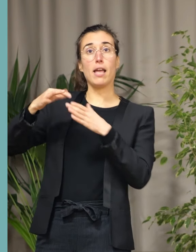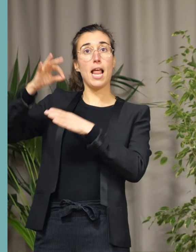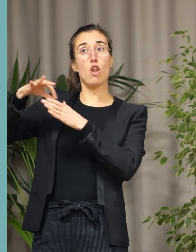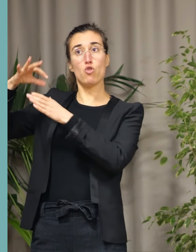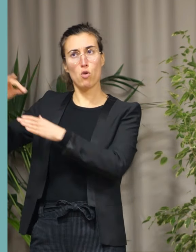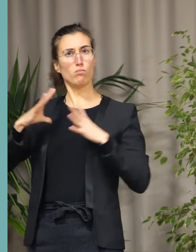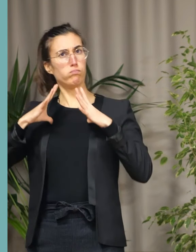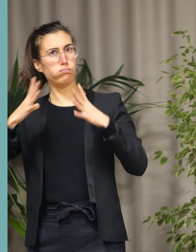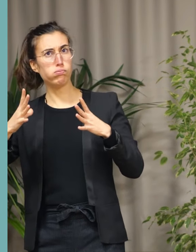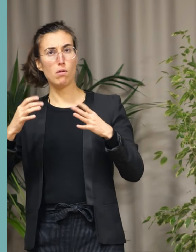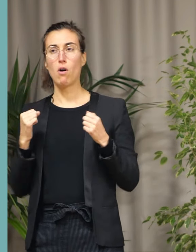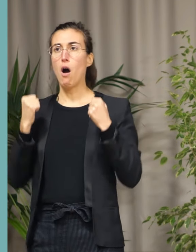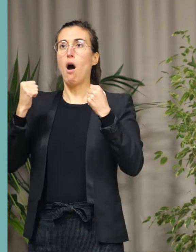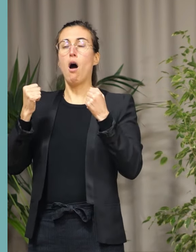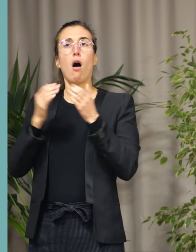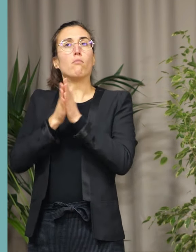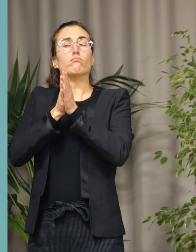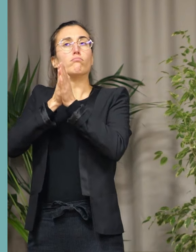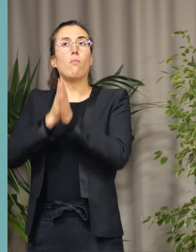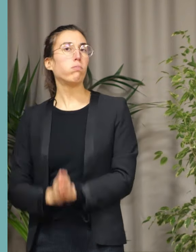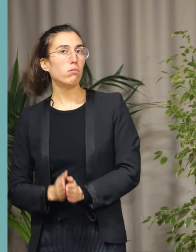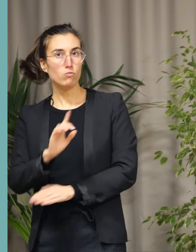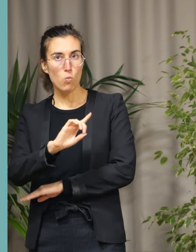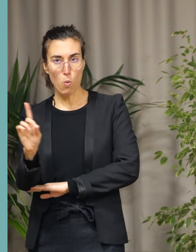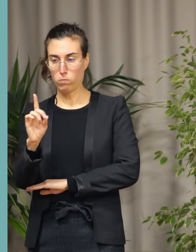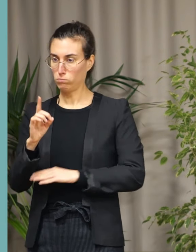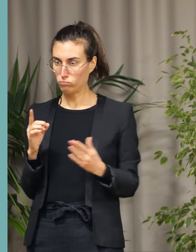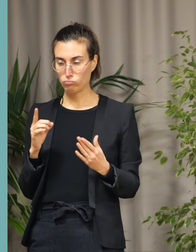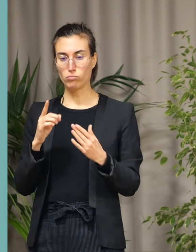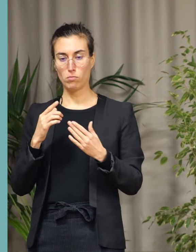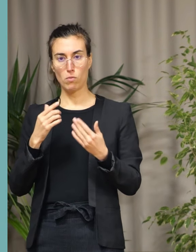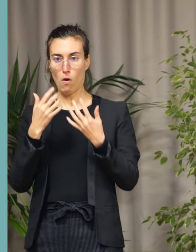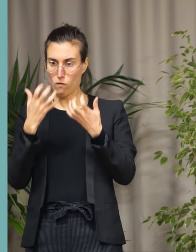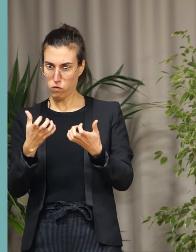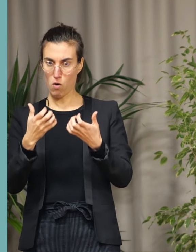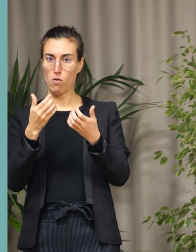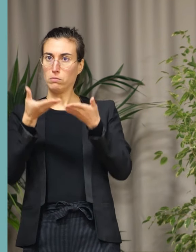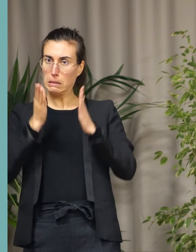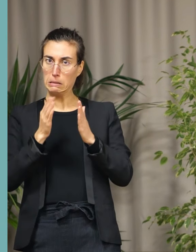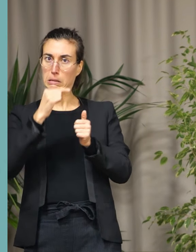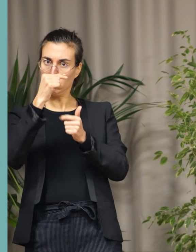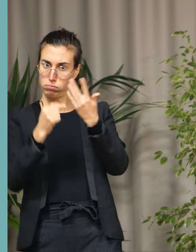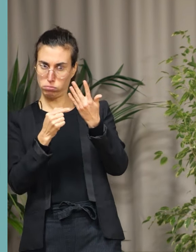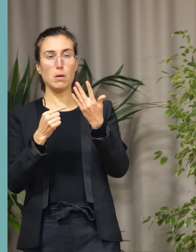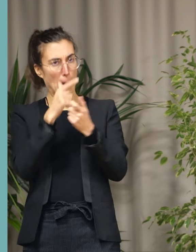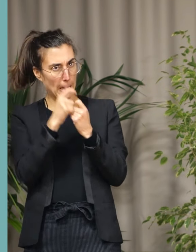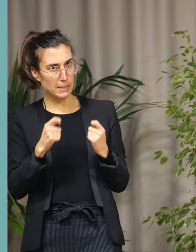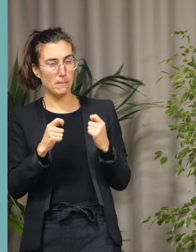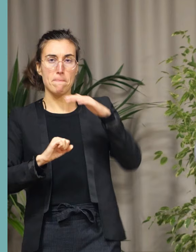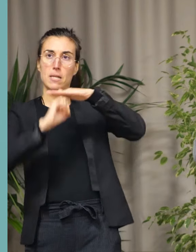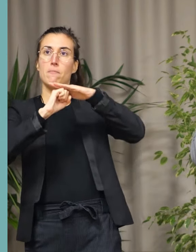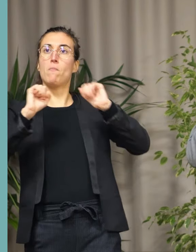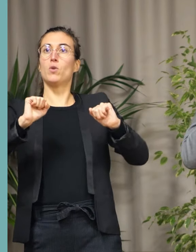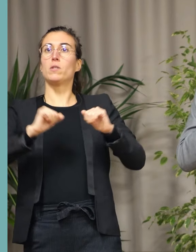et nous respecterons au mieux nos engagements. La mise en place du plan de